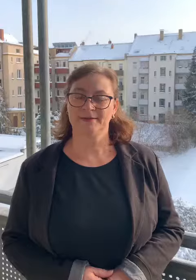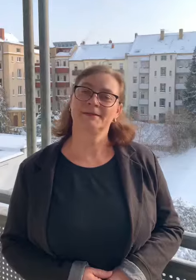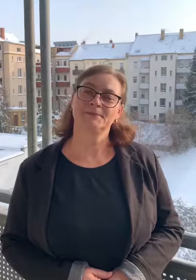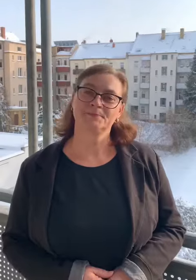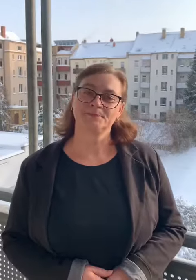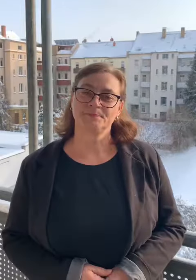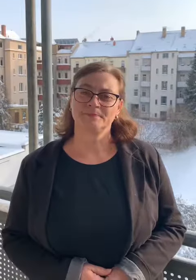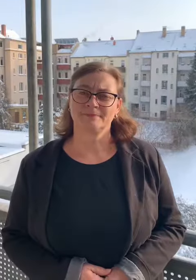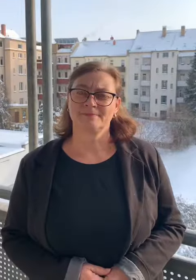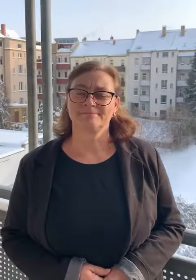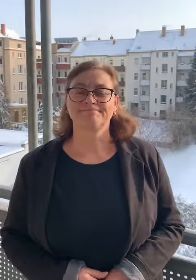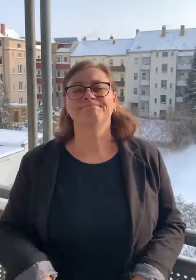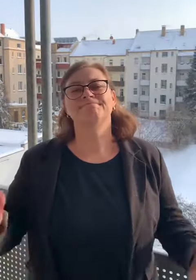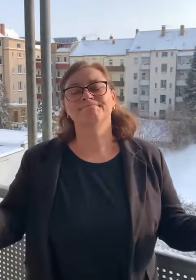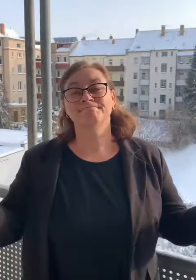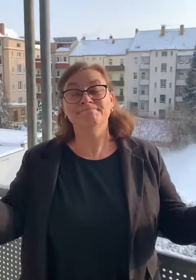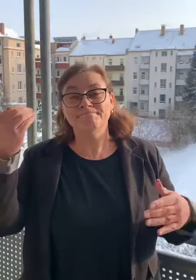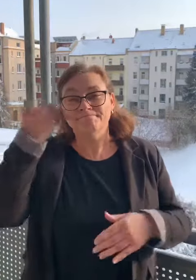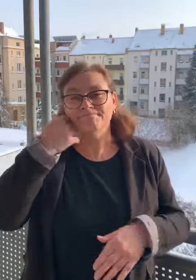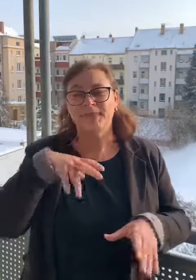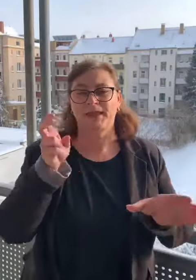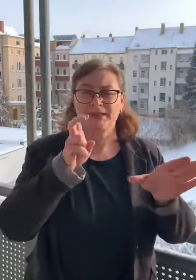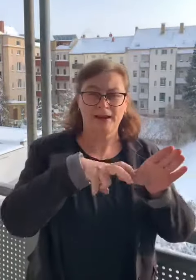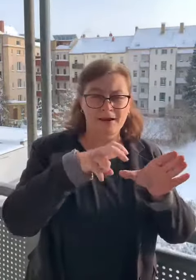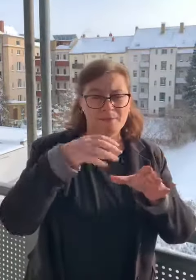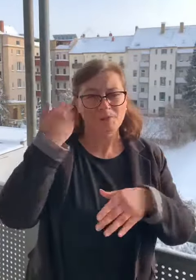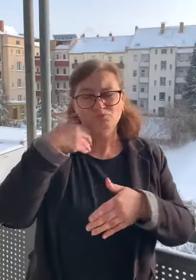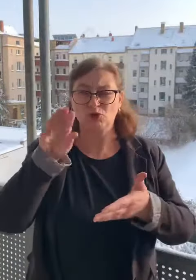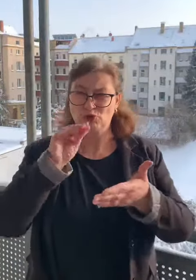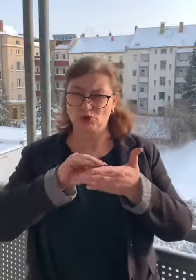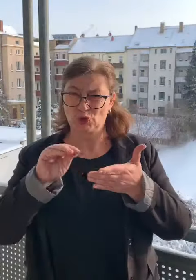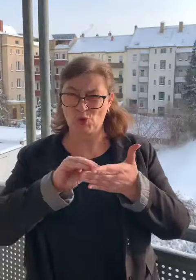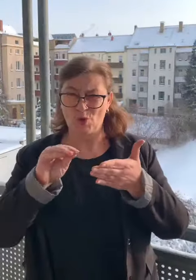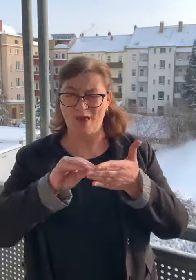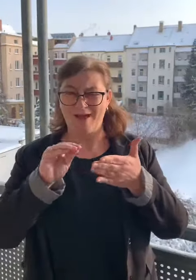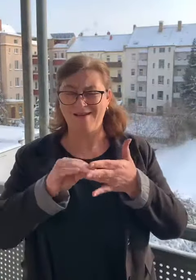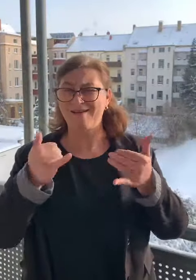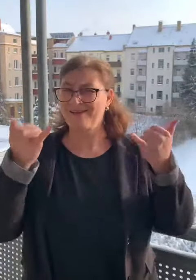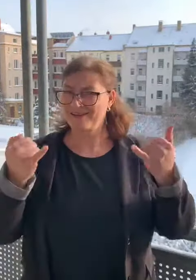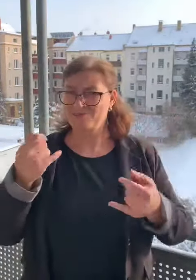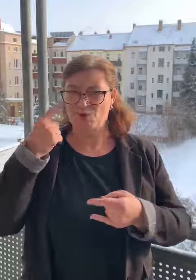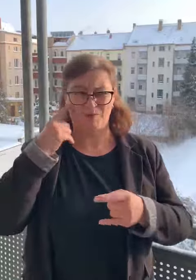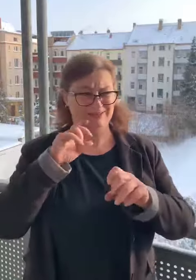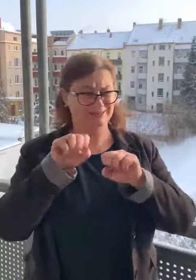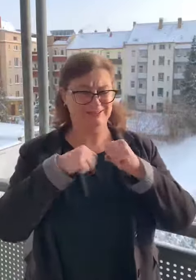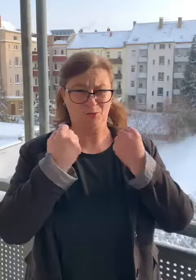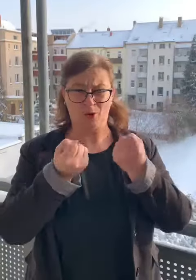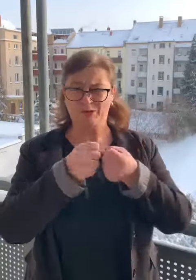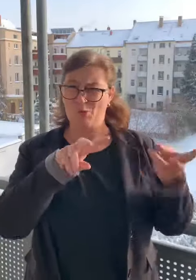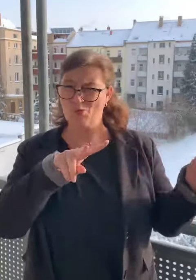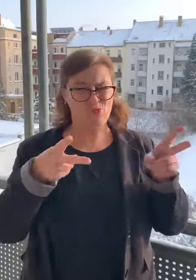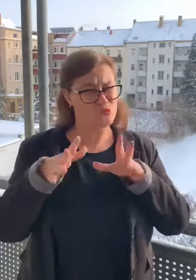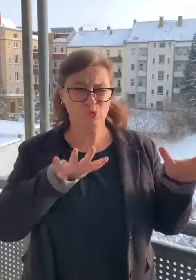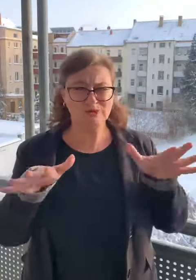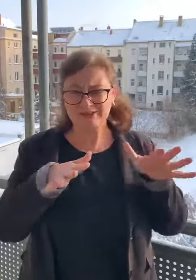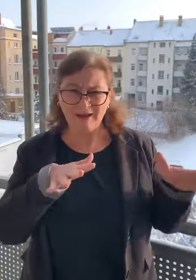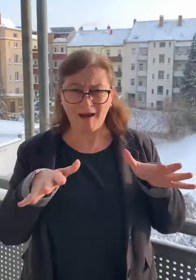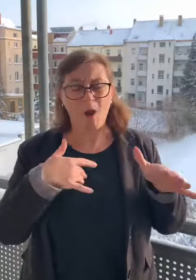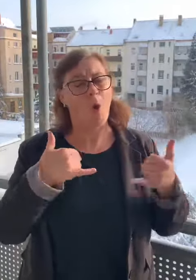Liebe Teilnehmer und Schülerinnen, aufgrund der unsicheren Situation haben wir heute entschieden. In der Woche